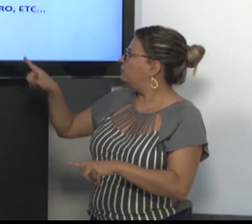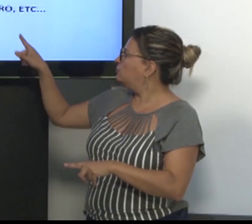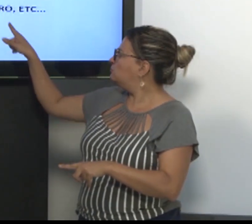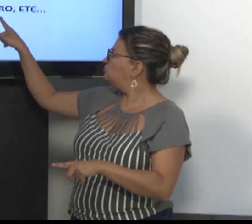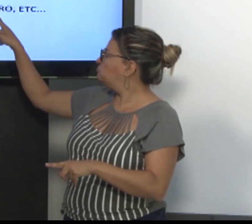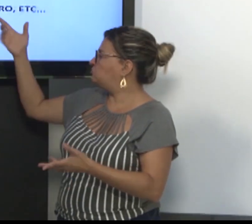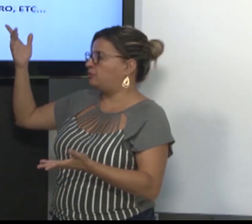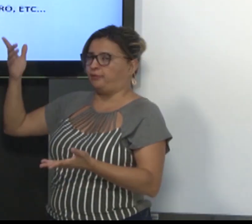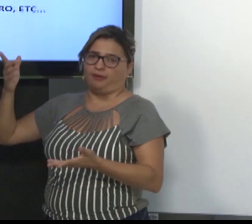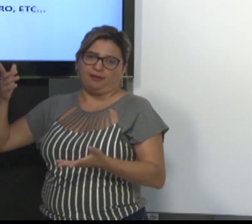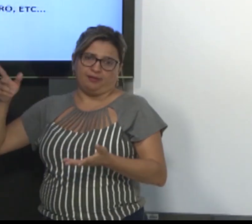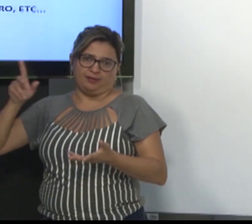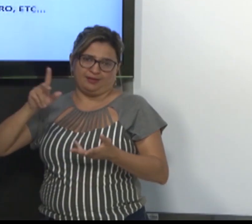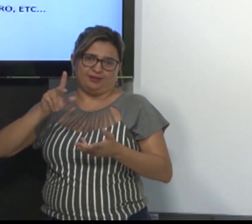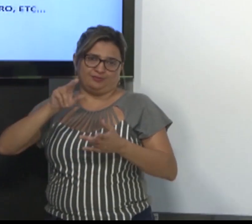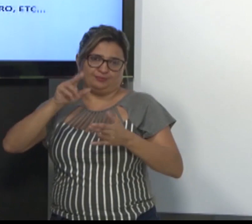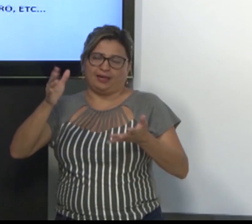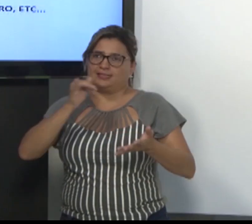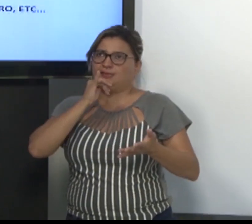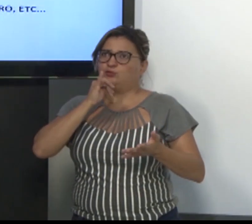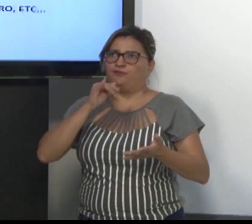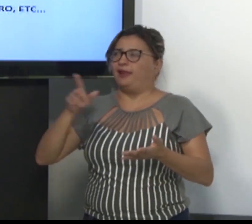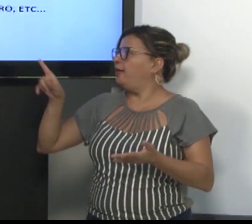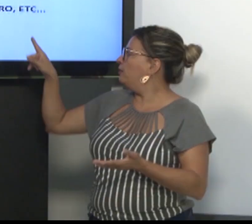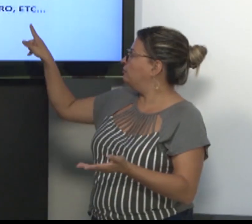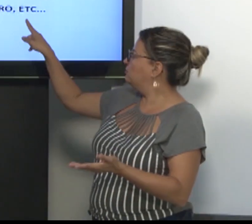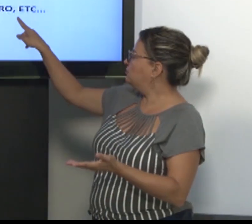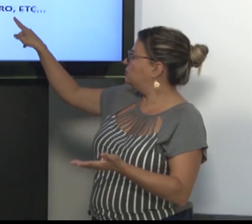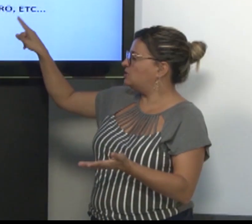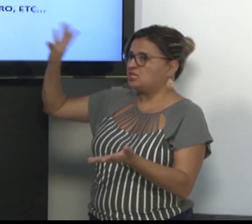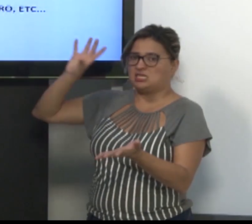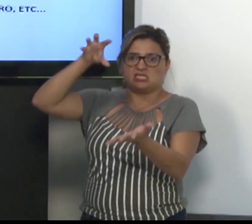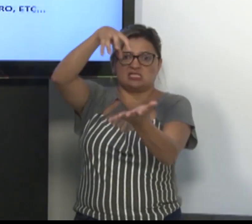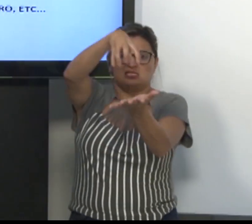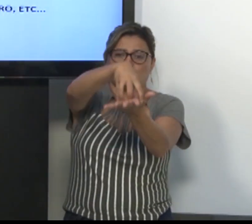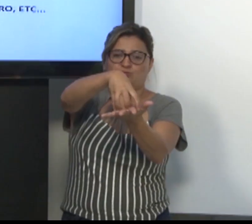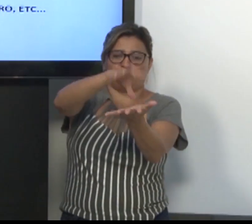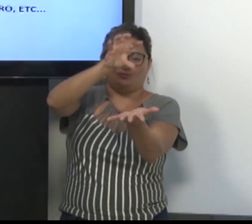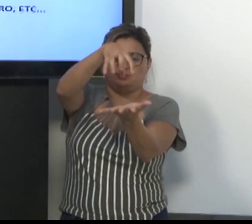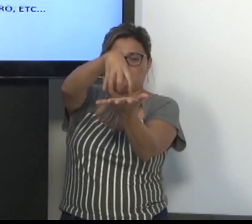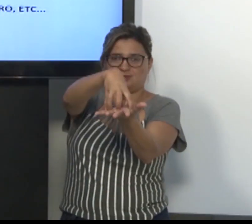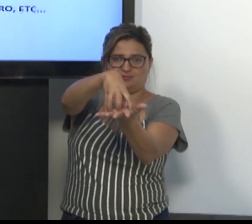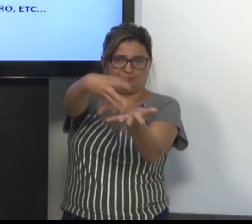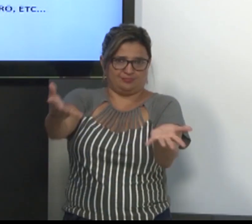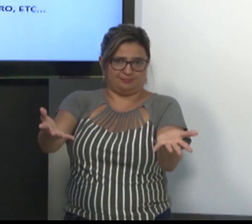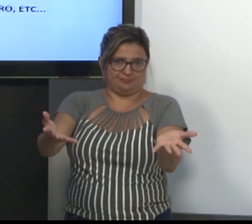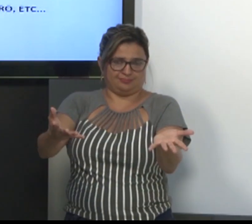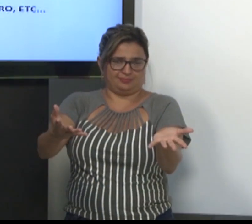serve de apoio no sinal de ajudar, de apoiar.